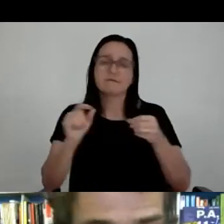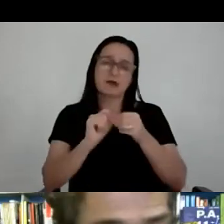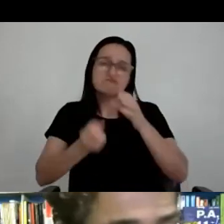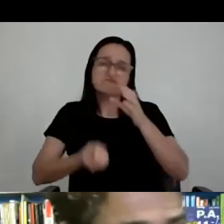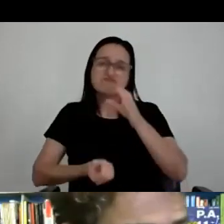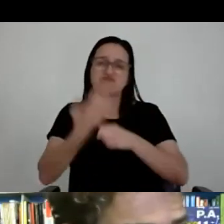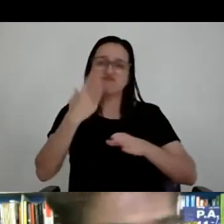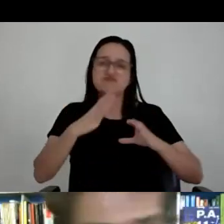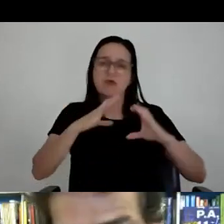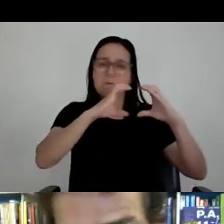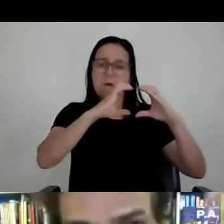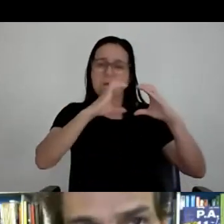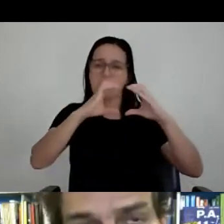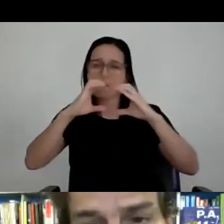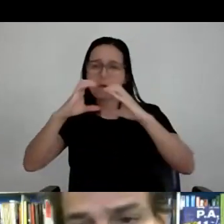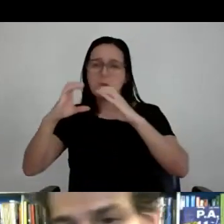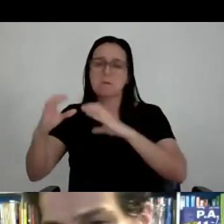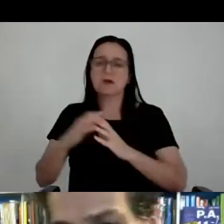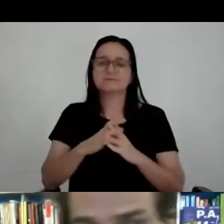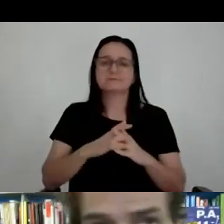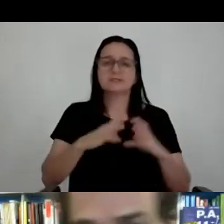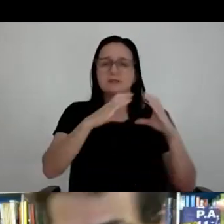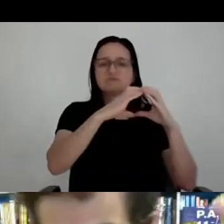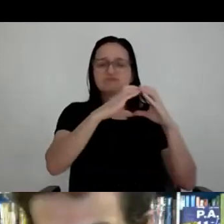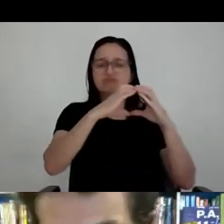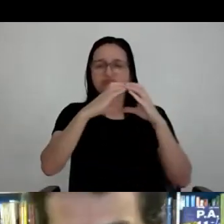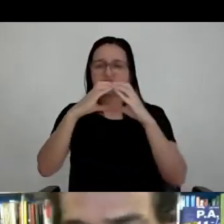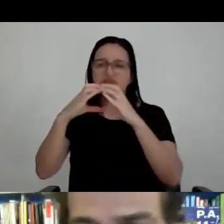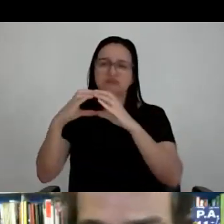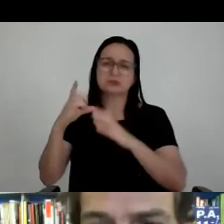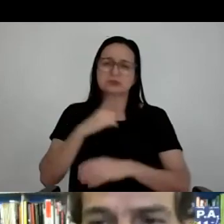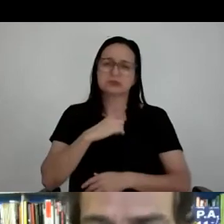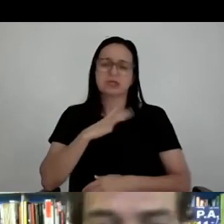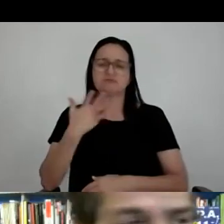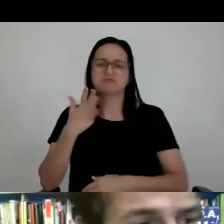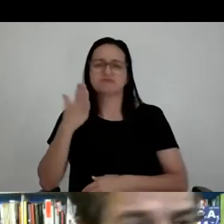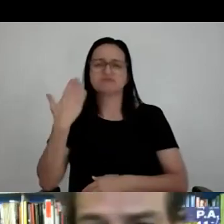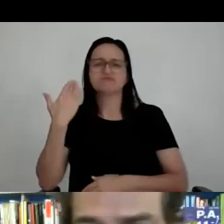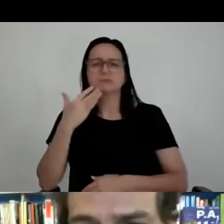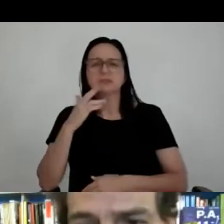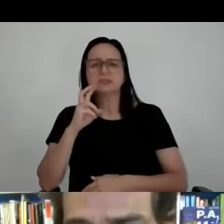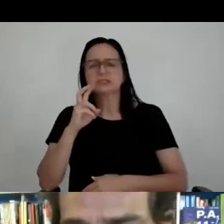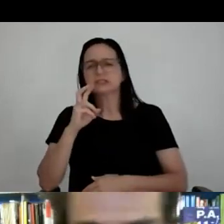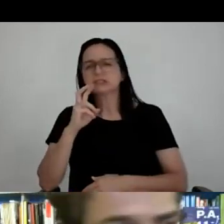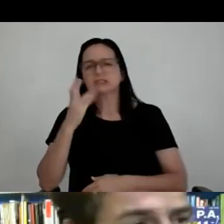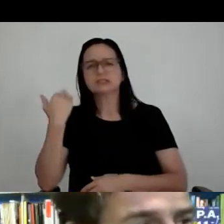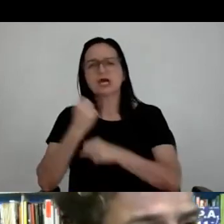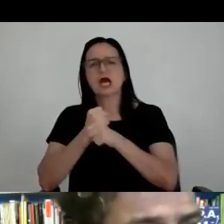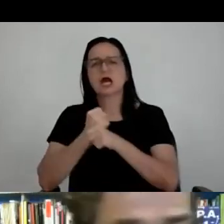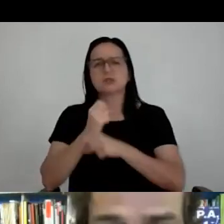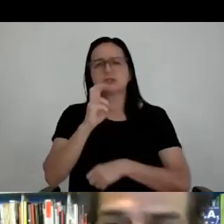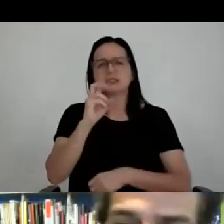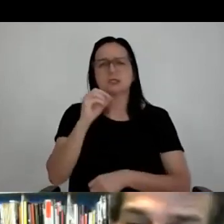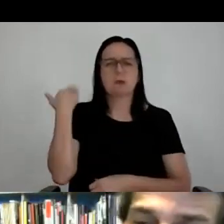deu espessura nela, cobogó inventado, sei lá, acho, nos anos 50, eu acho, não tenho certeza, mas nos anos 50 foi muito utilizado, nos anos 60 foi muito